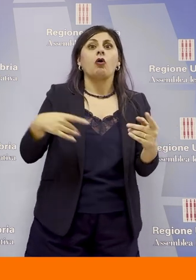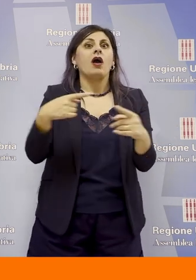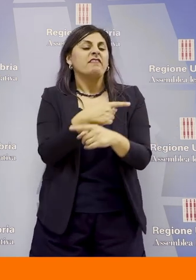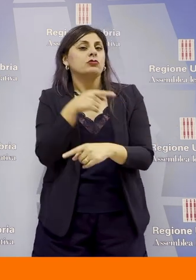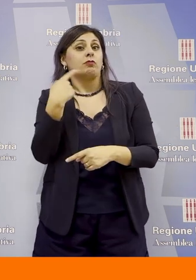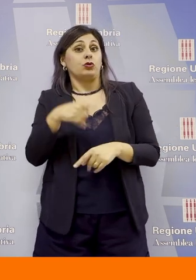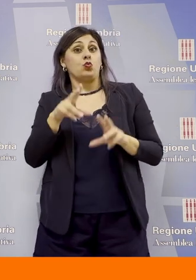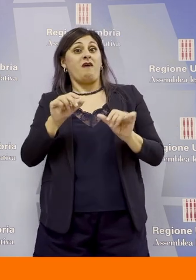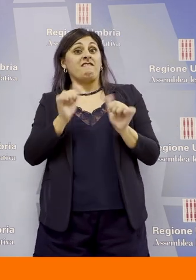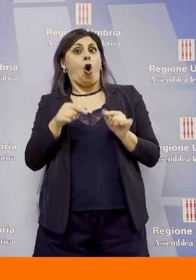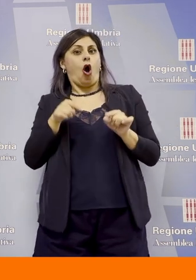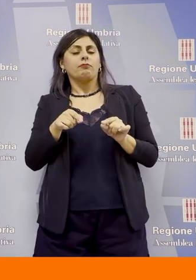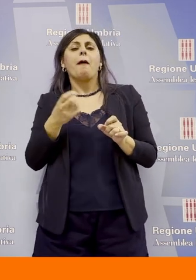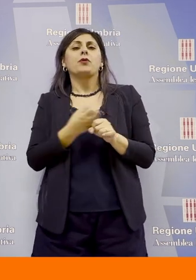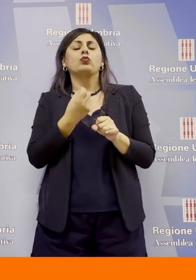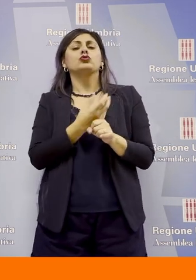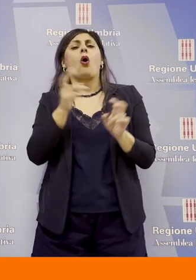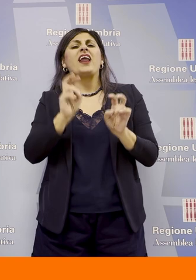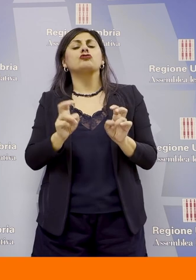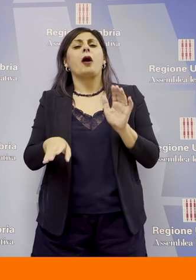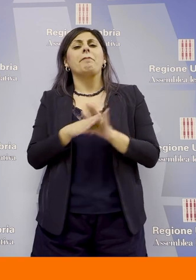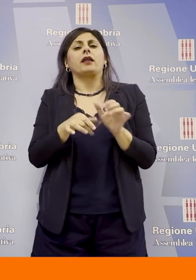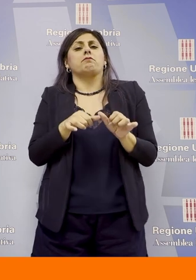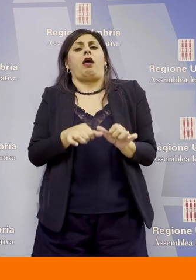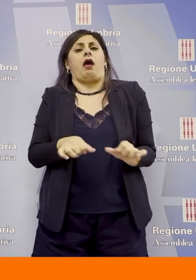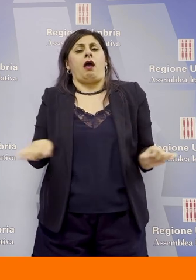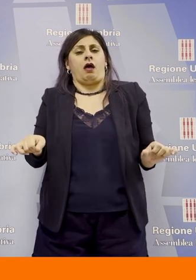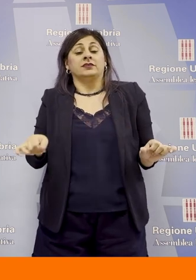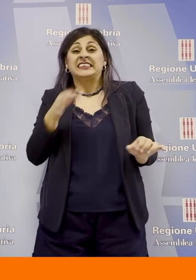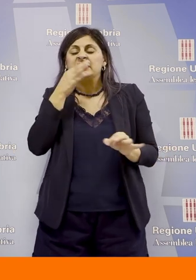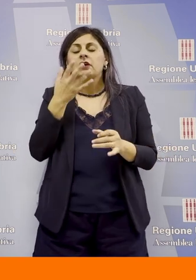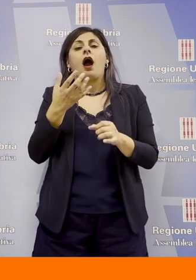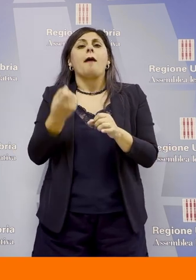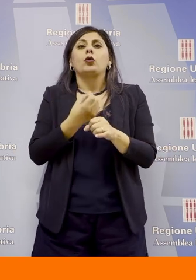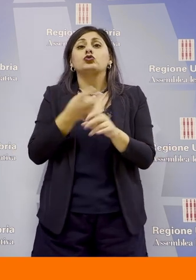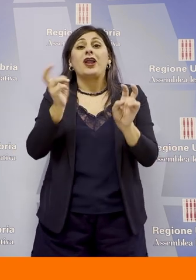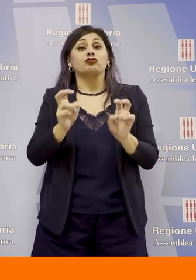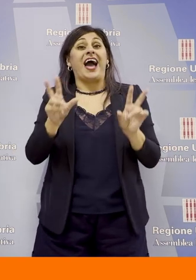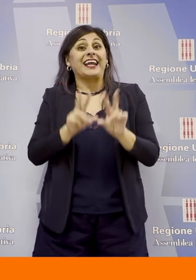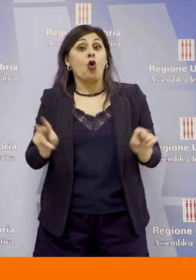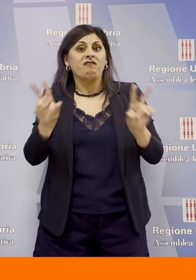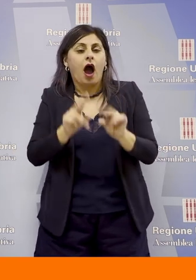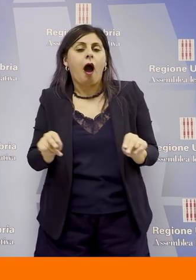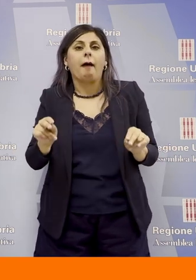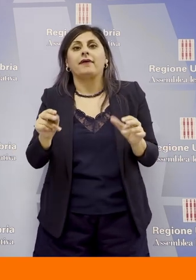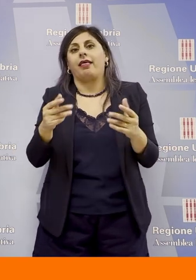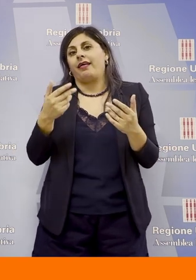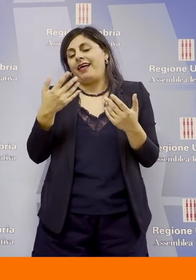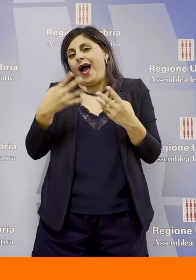invece di produzione dell'energia dal basso parliamo di produzione di energia rinnovabile quindi con un significativo impatto anche sulla